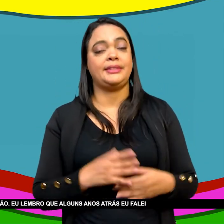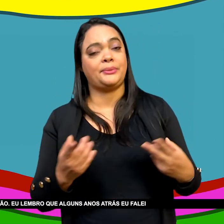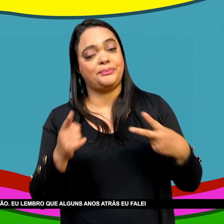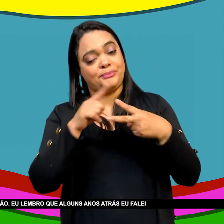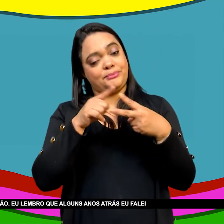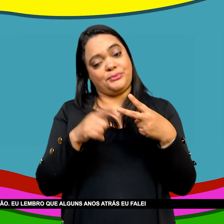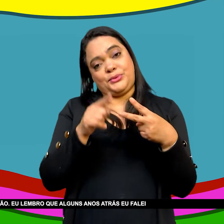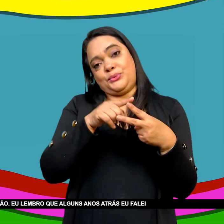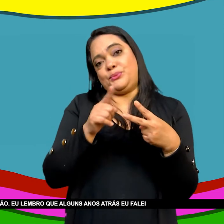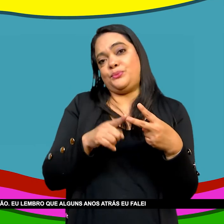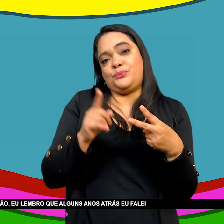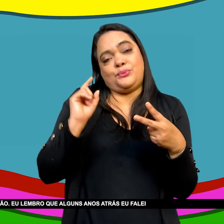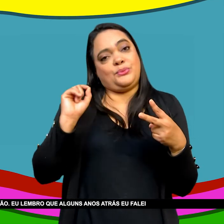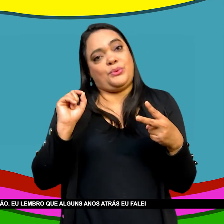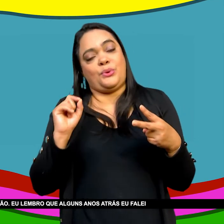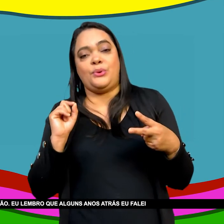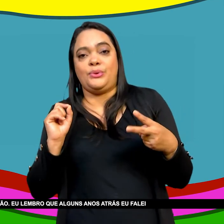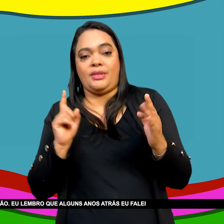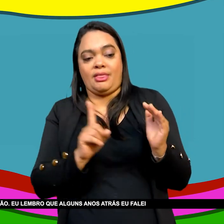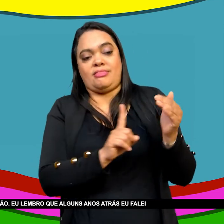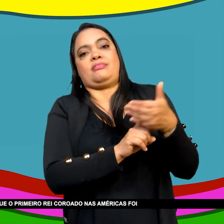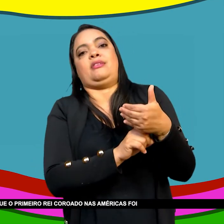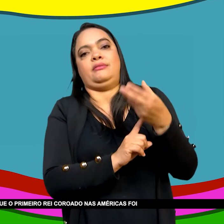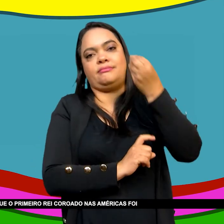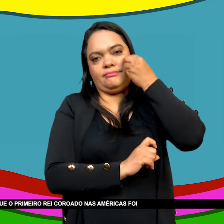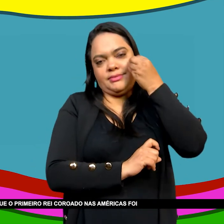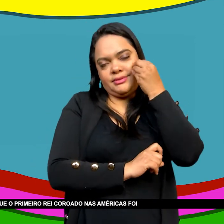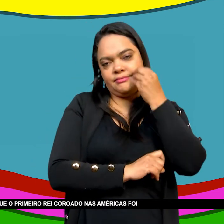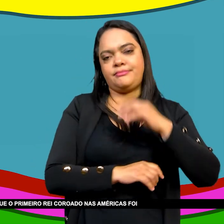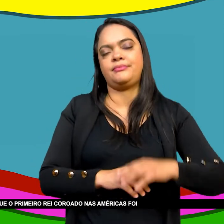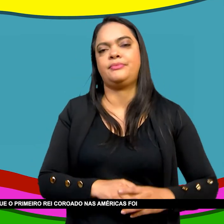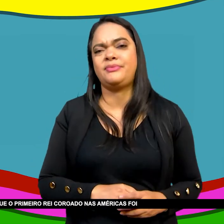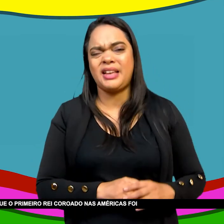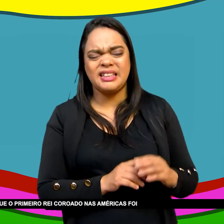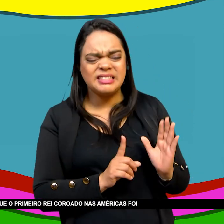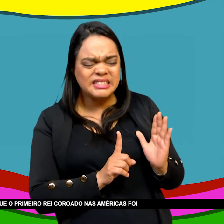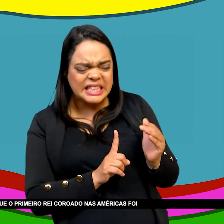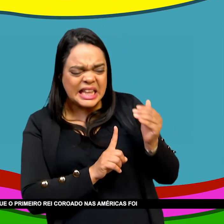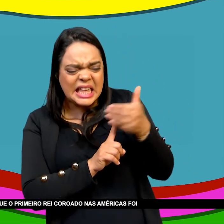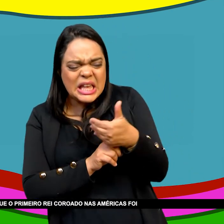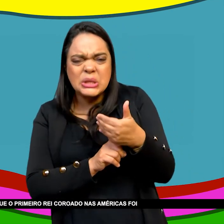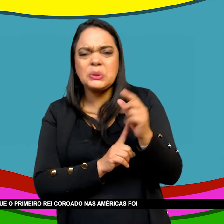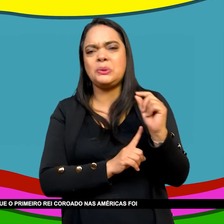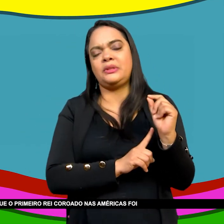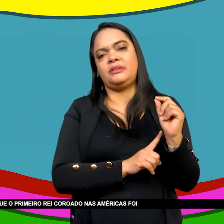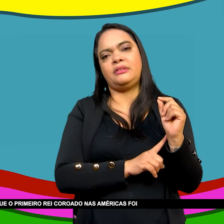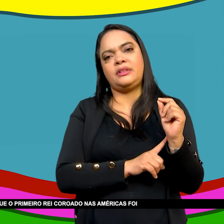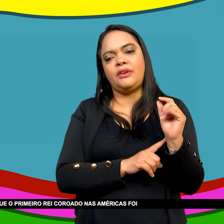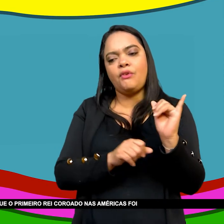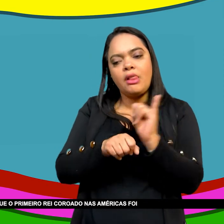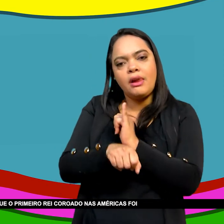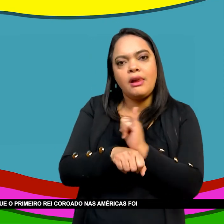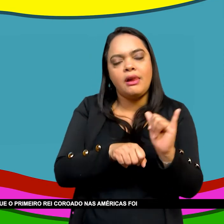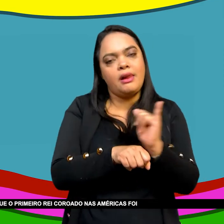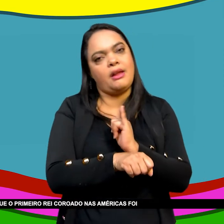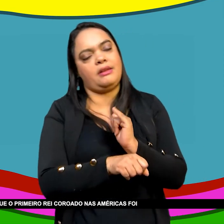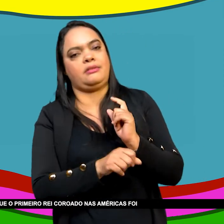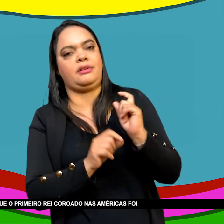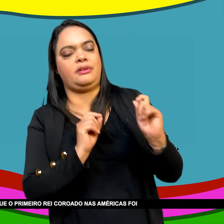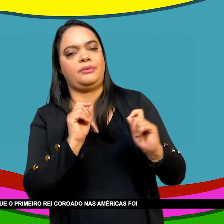Eu lembro de alguns anos atrás Eu falei com um colega Porque sempre que você escuta dizer